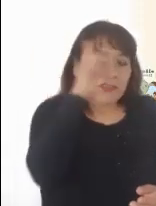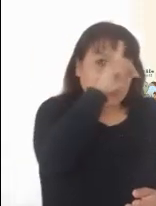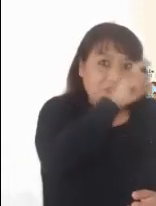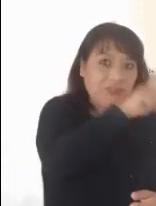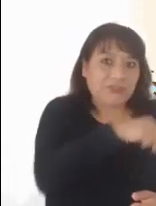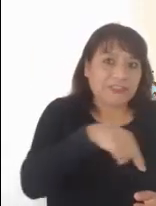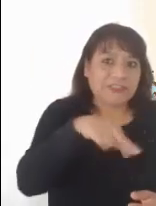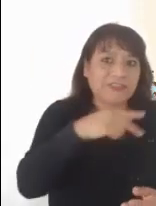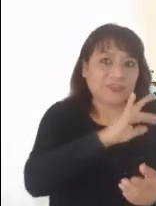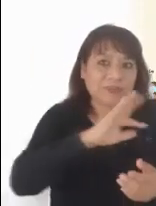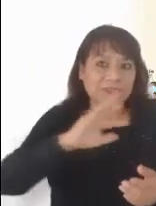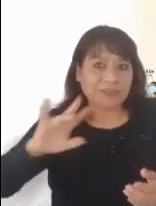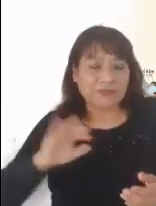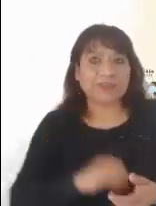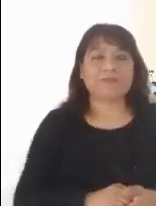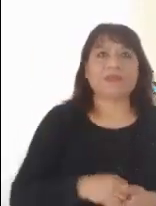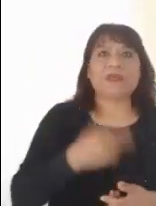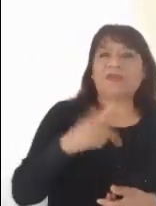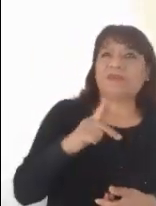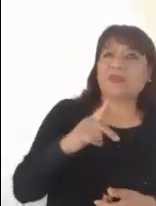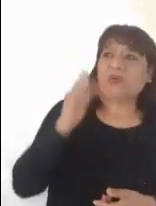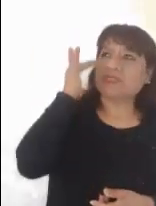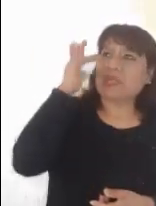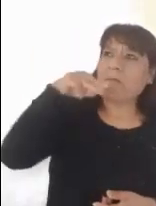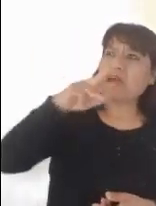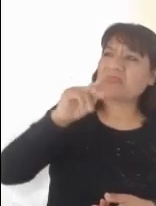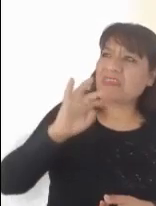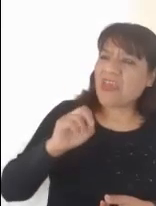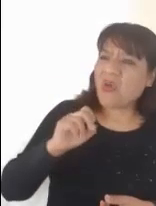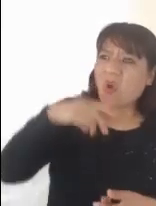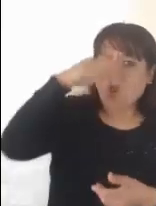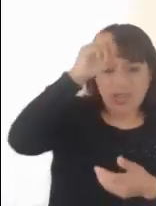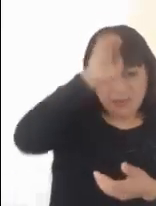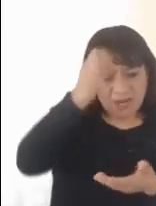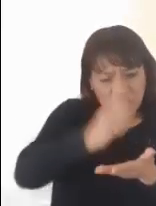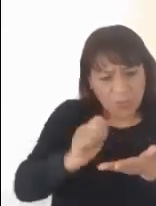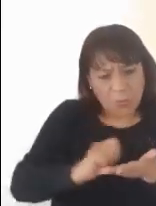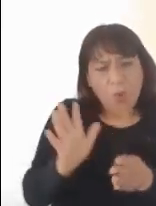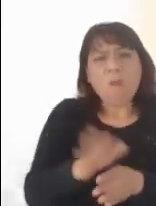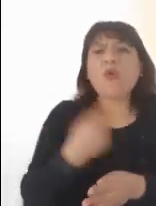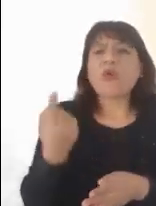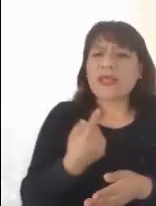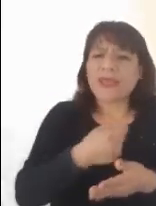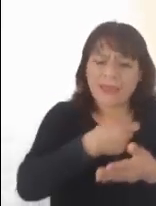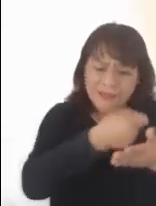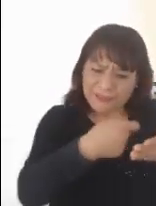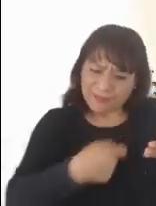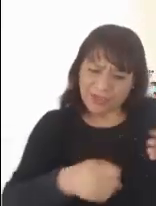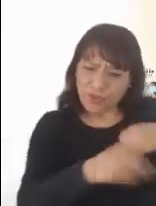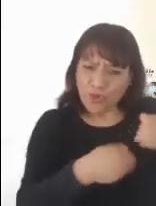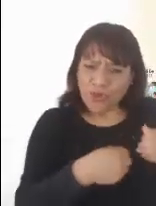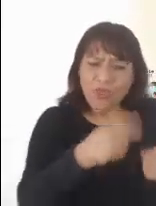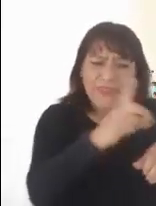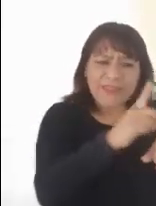¿Qué pretende Mateo componiendo una larga lista de descendientes de Abraham hasta llegar a José, esposo de María,